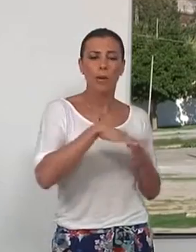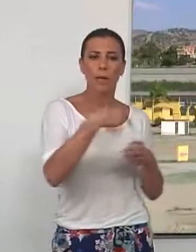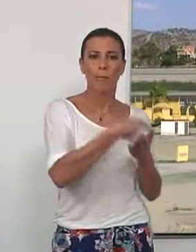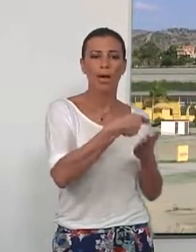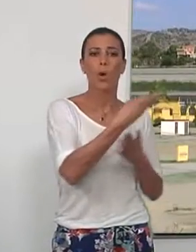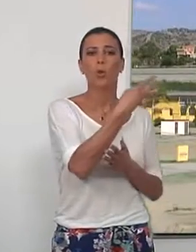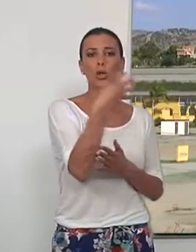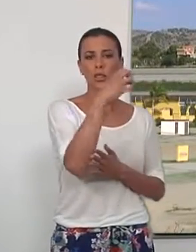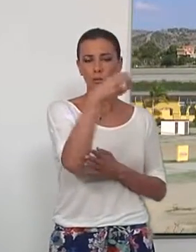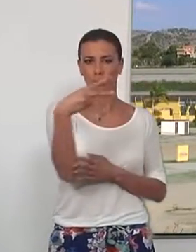euros.